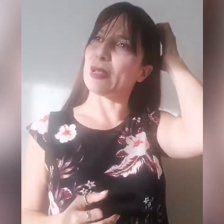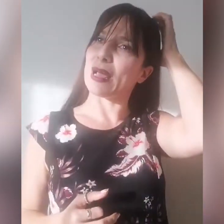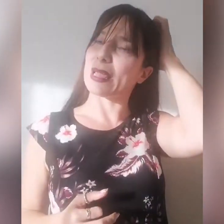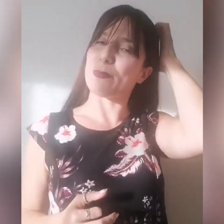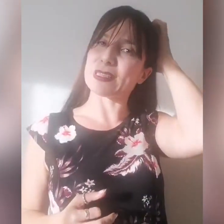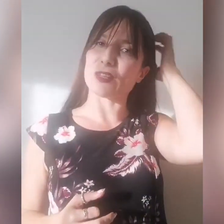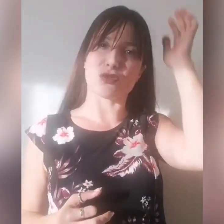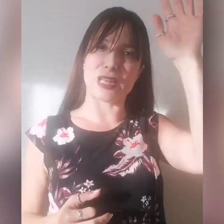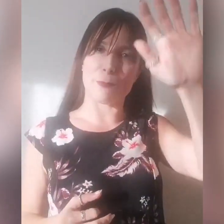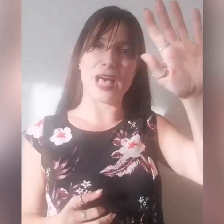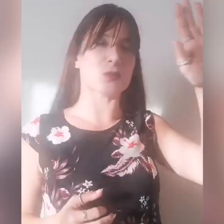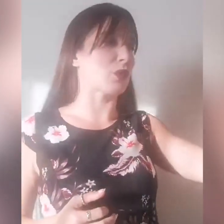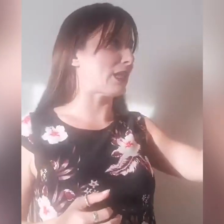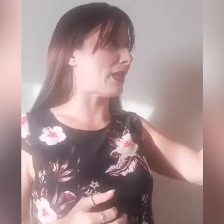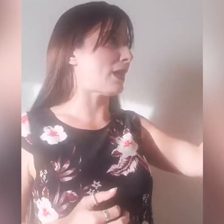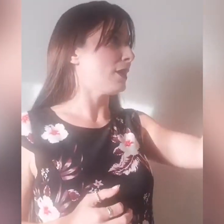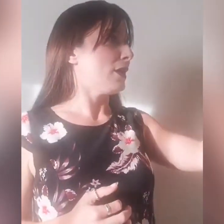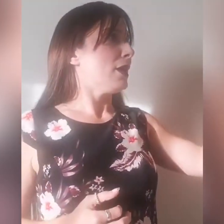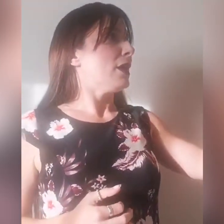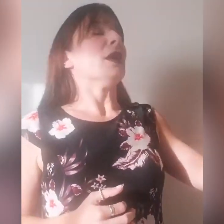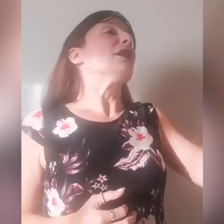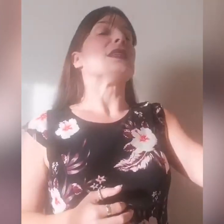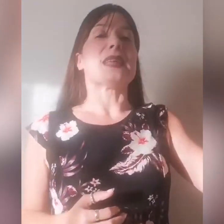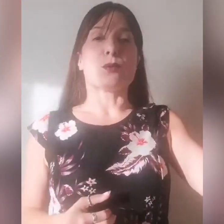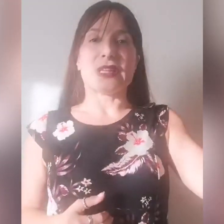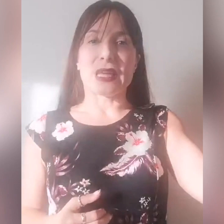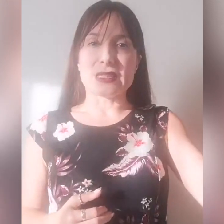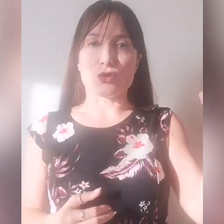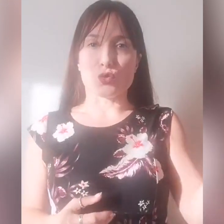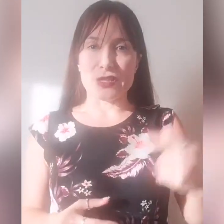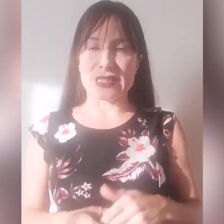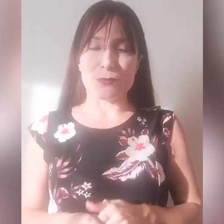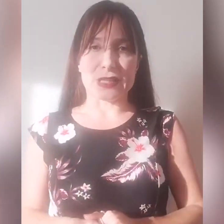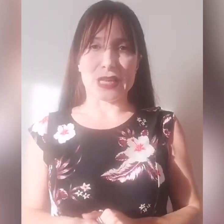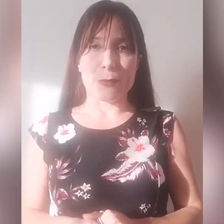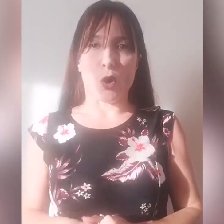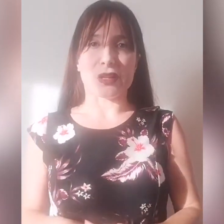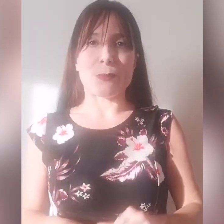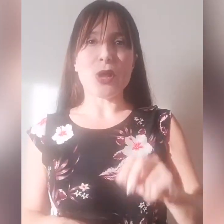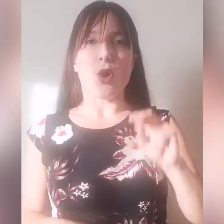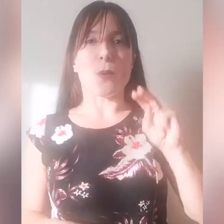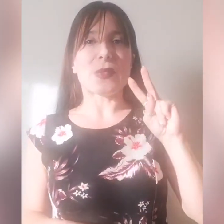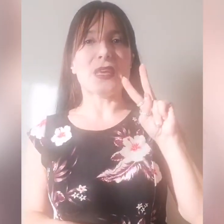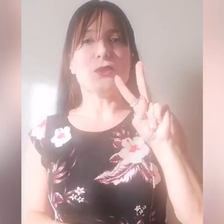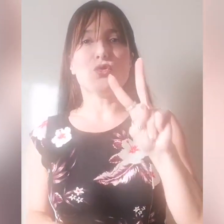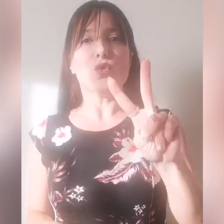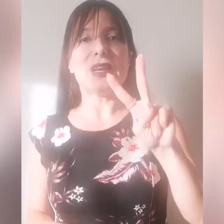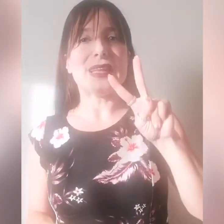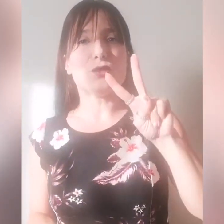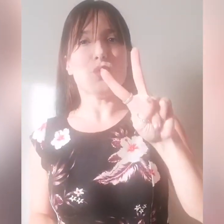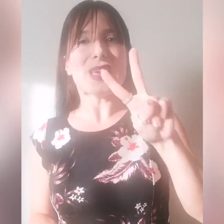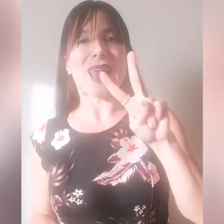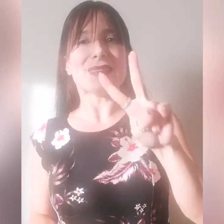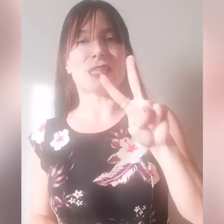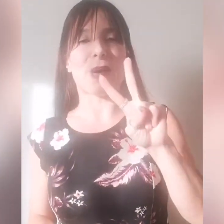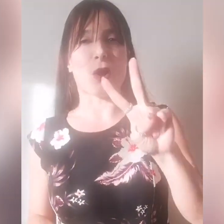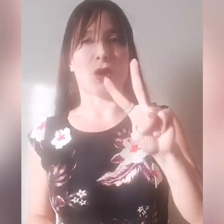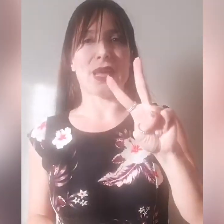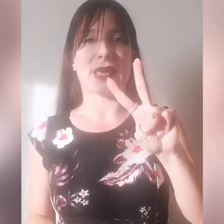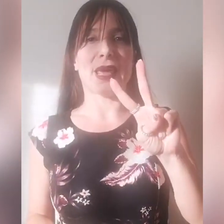passaggio della Pasqua del Sangue di Cristo sugli stipiti delle porte, però le due grandi parole che